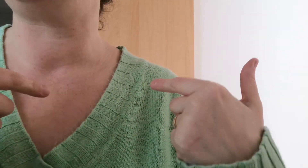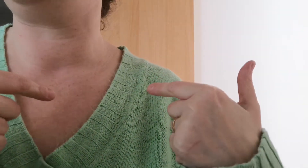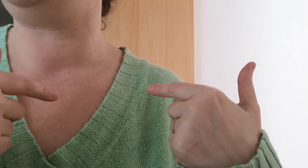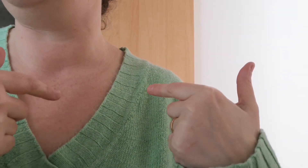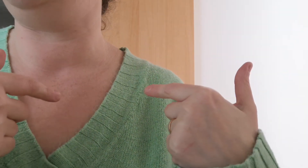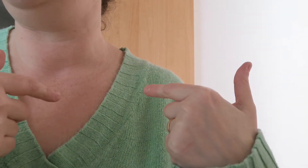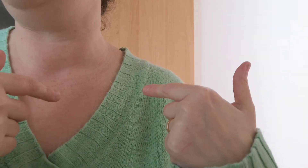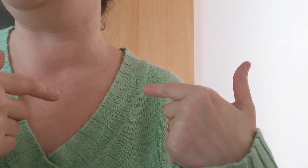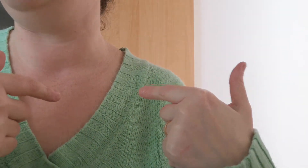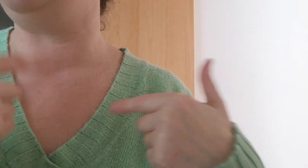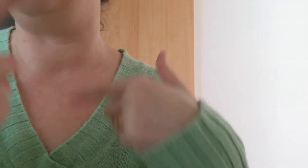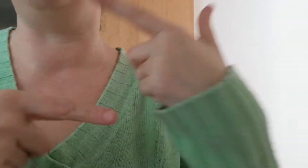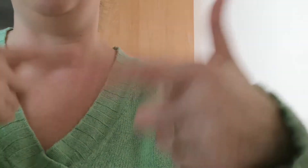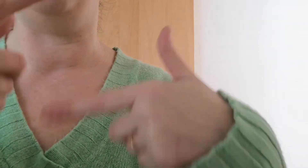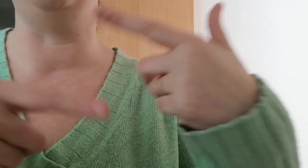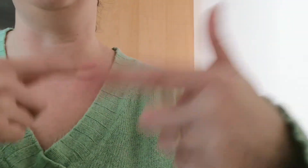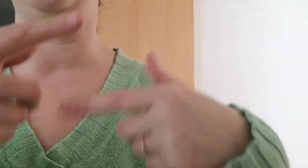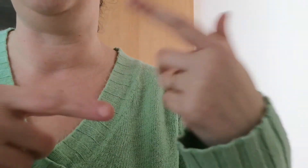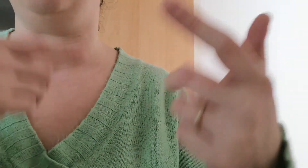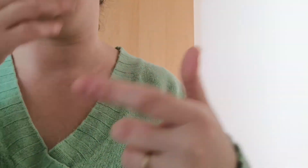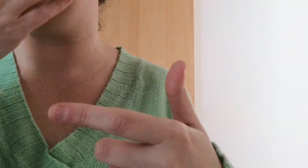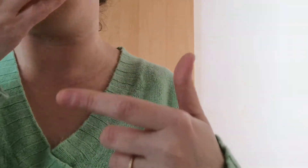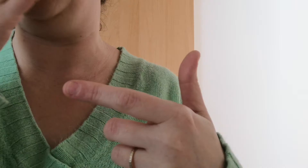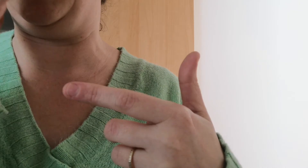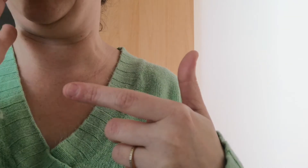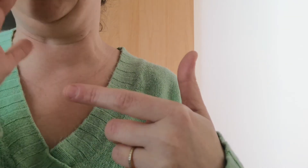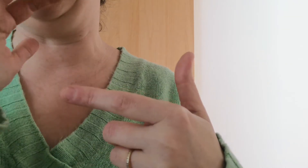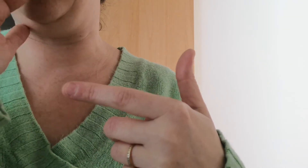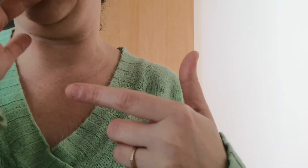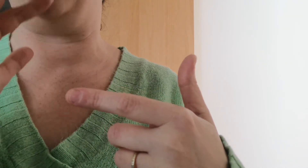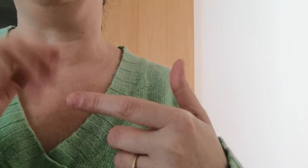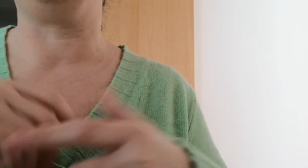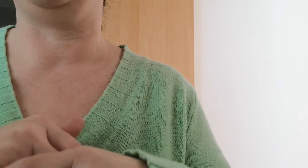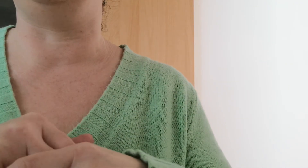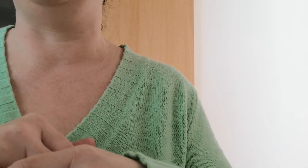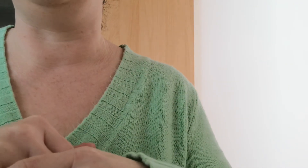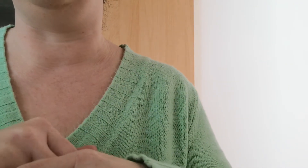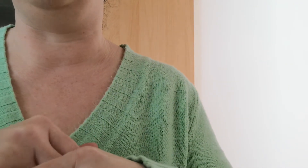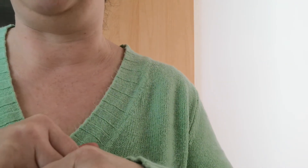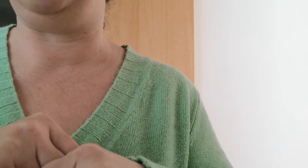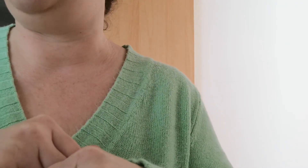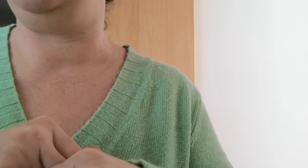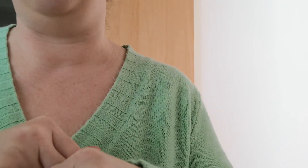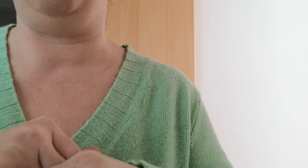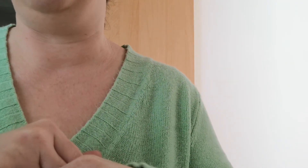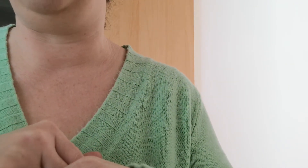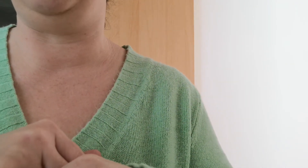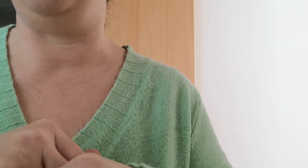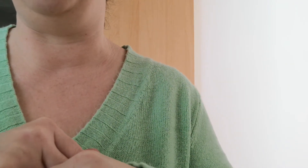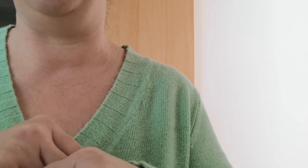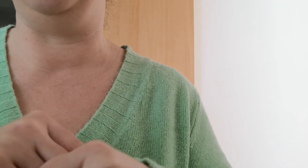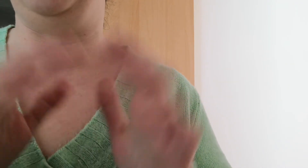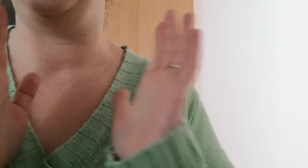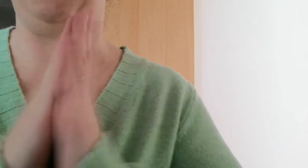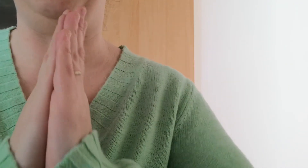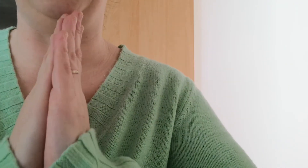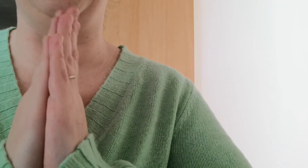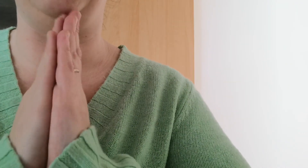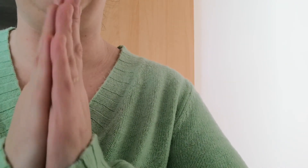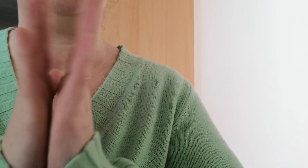ils auront notre maison on va un peu jongler voir si vous voulez voilà donc ça va être énorme énorme énorme j'ai trop hâte je crois